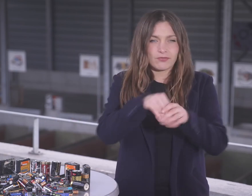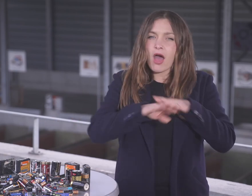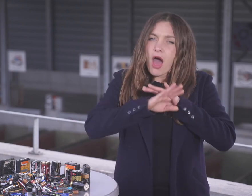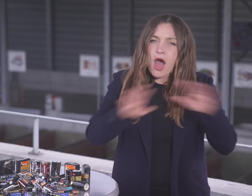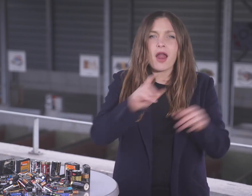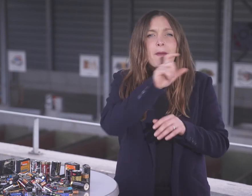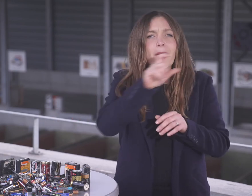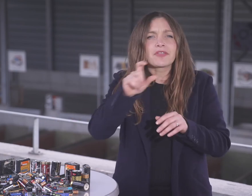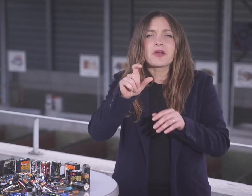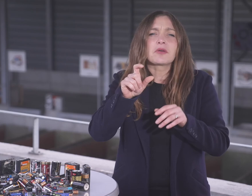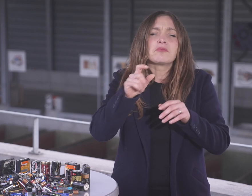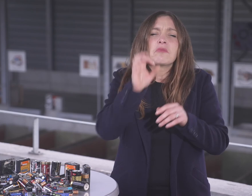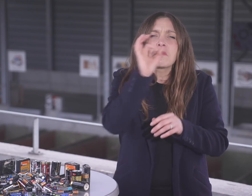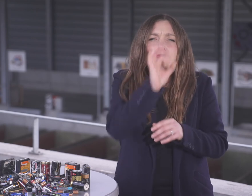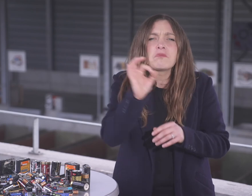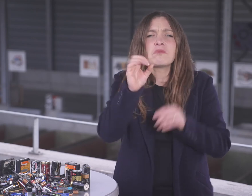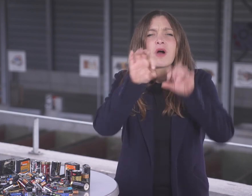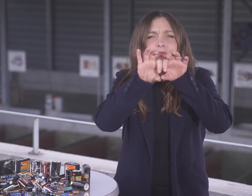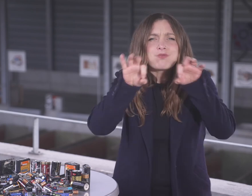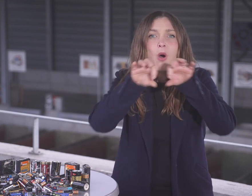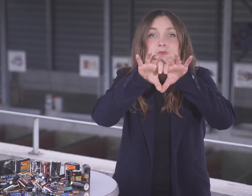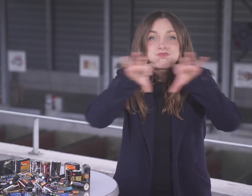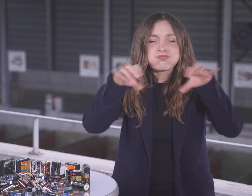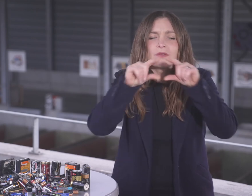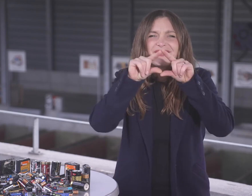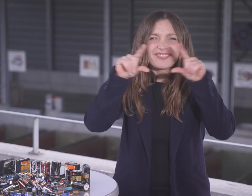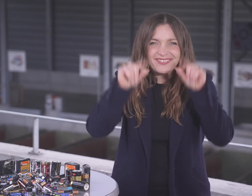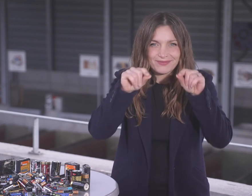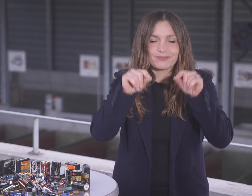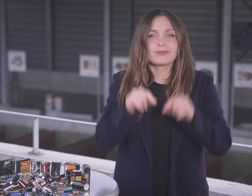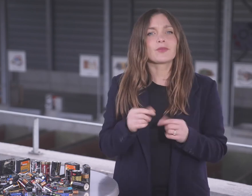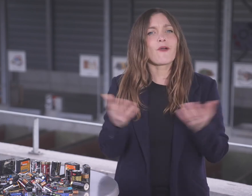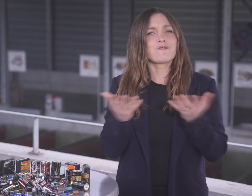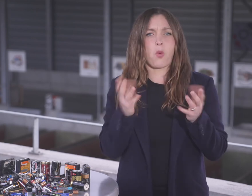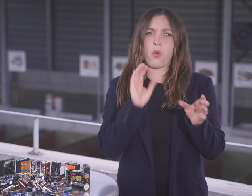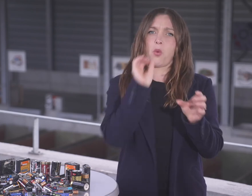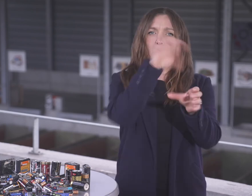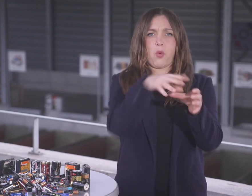Was darf in die Batteriensammlung? Alle möglichen Batterien.